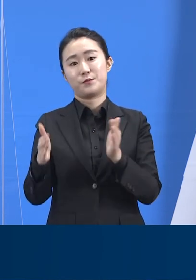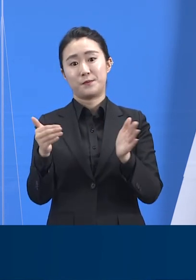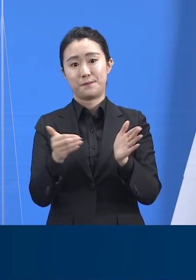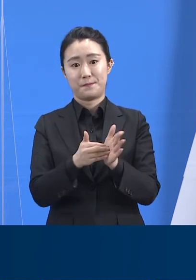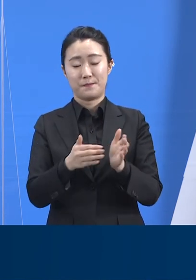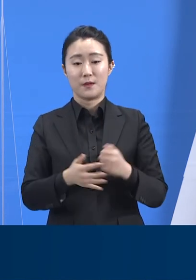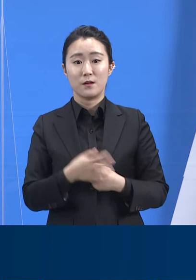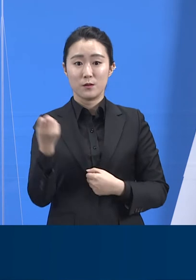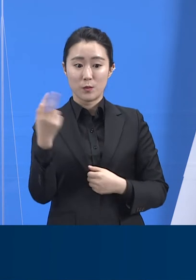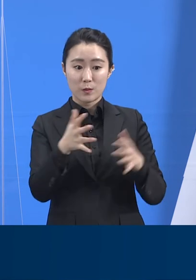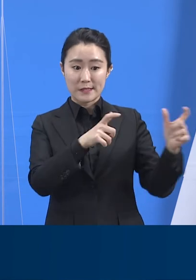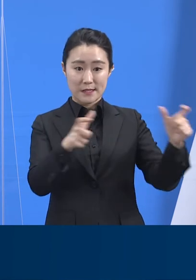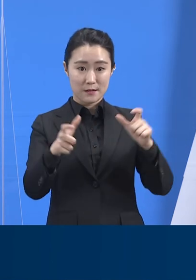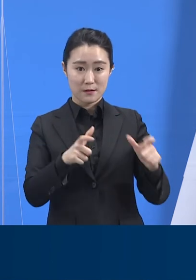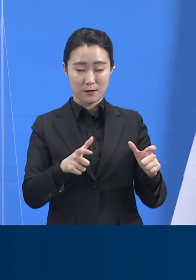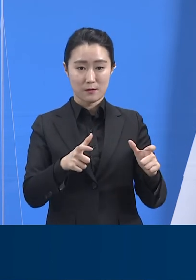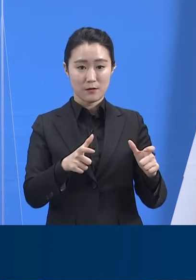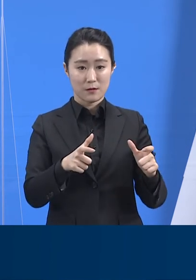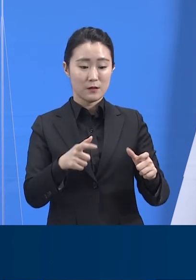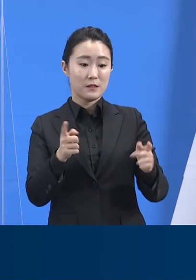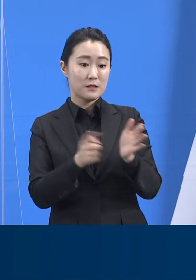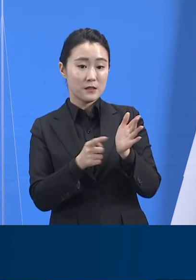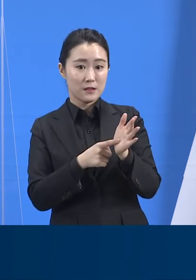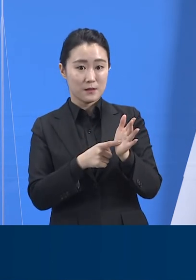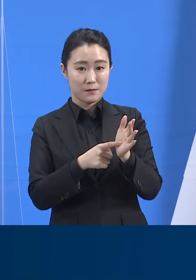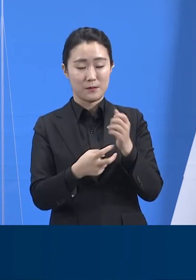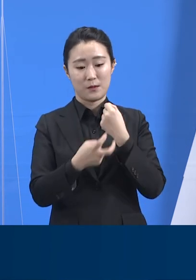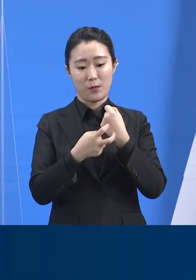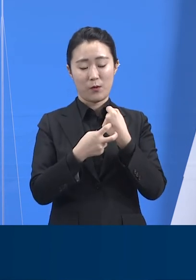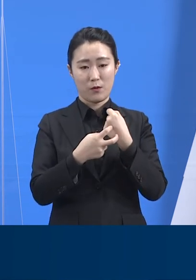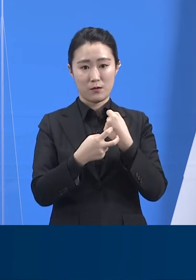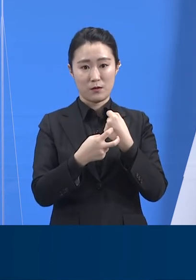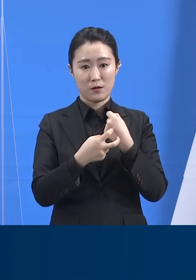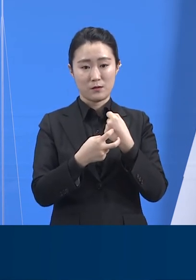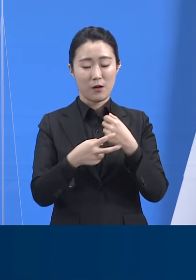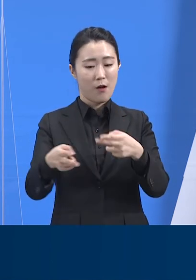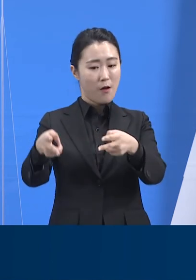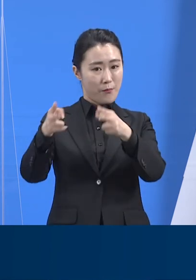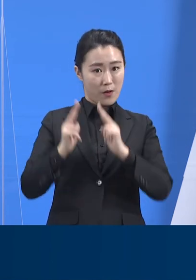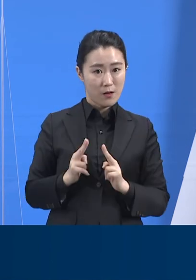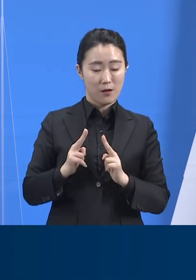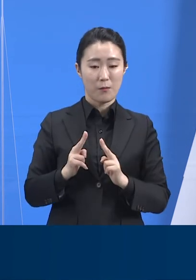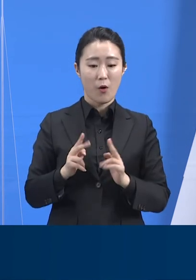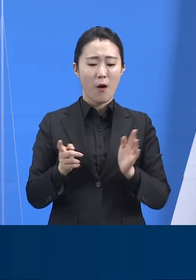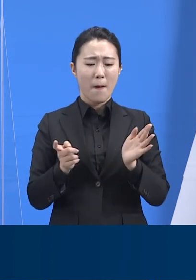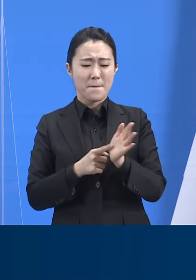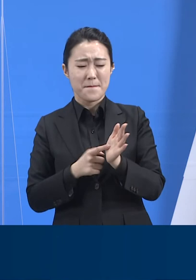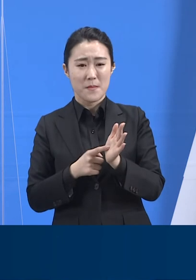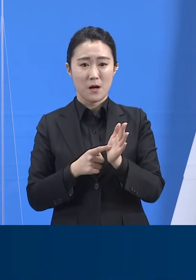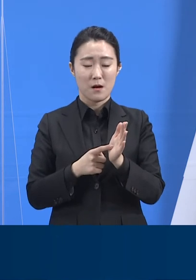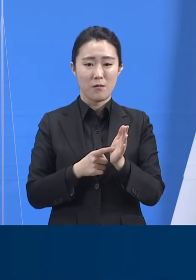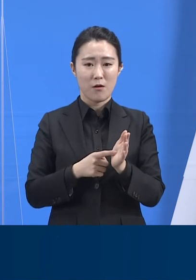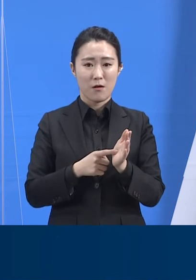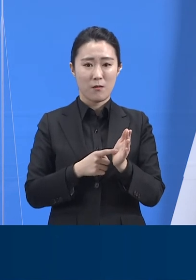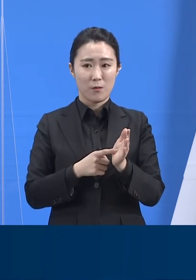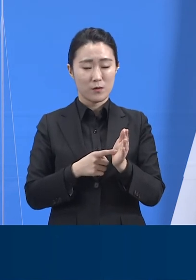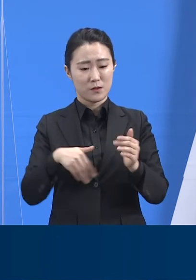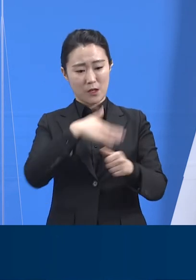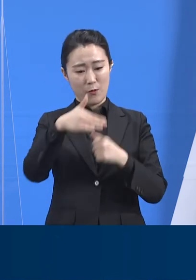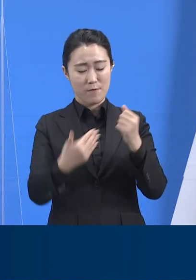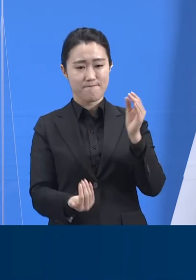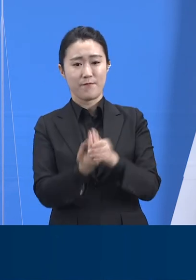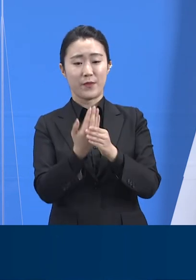지역응급의료센터 간 유기적인 협조를 통하여, 응급상황 발생 시 신속하게 병원 이송이 가능한 체계를